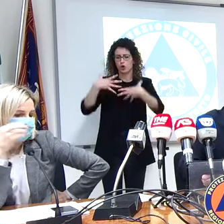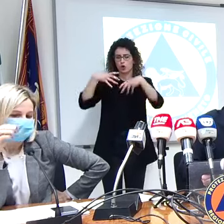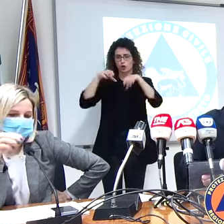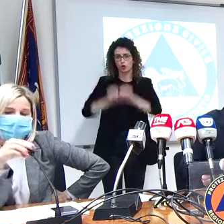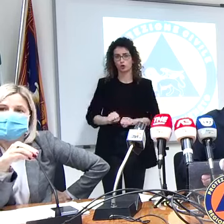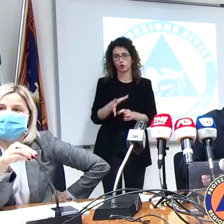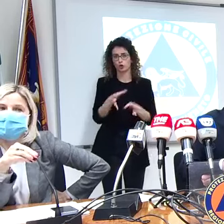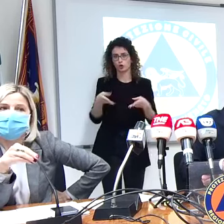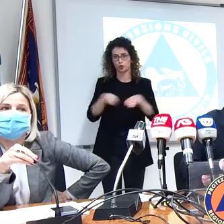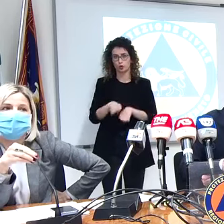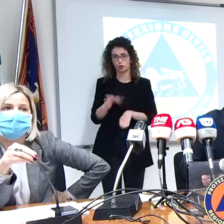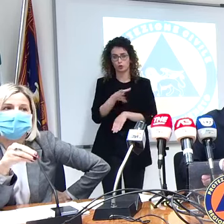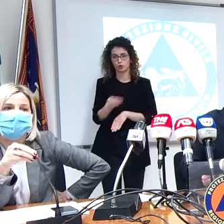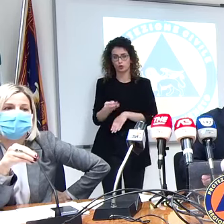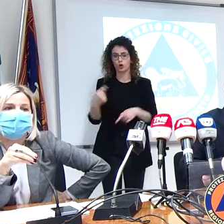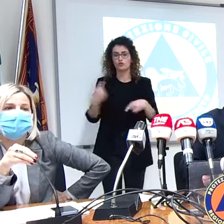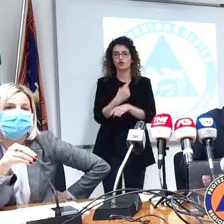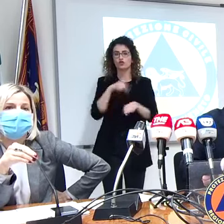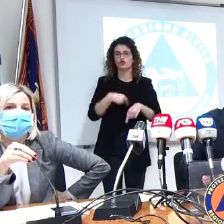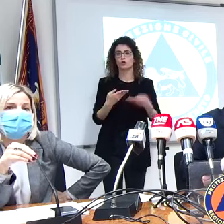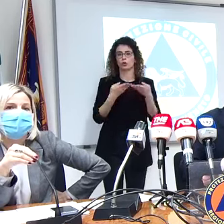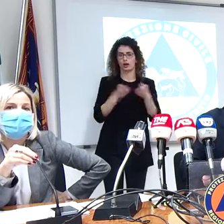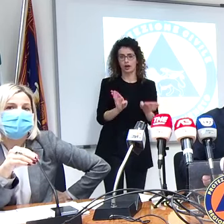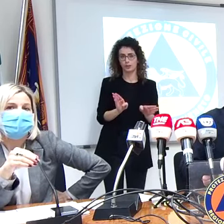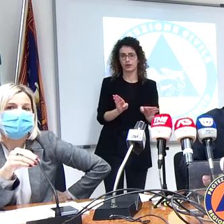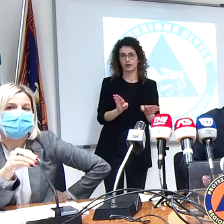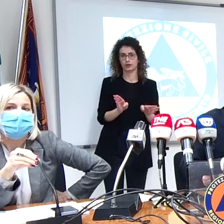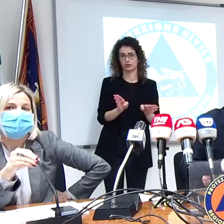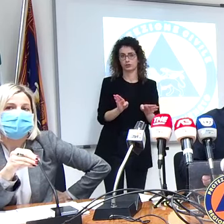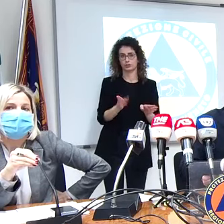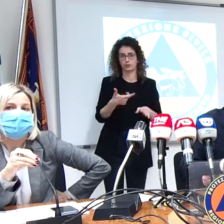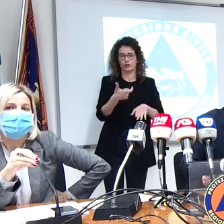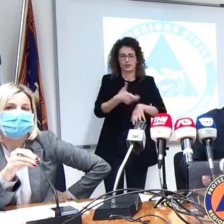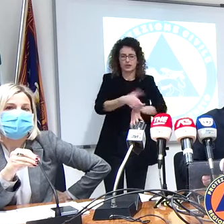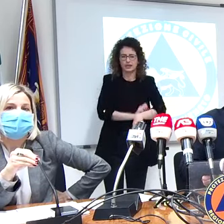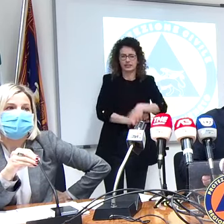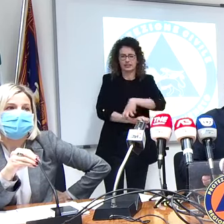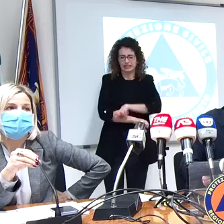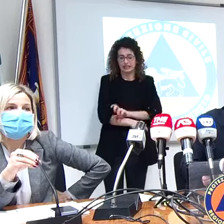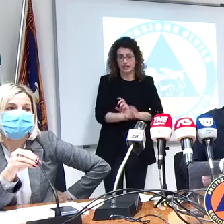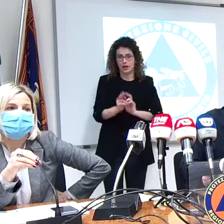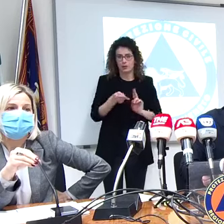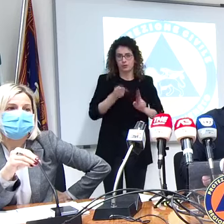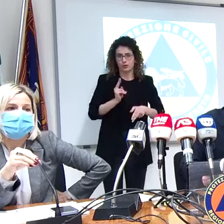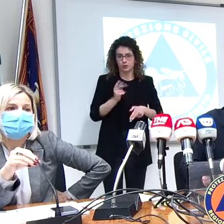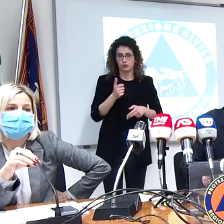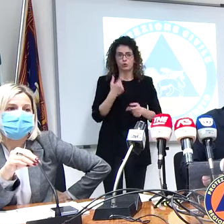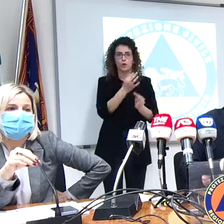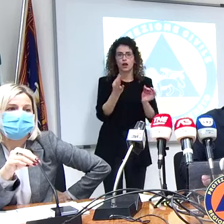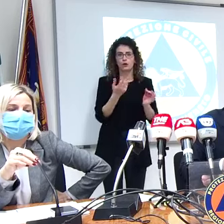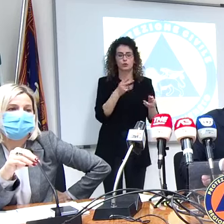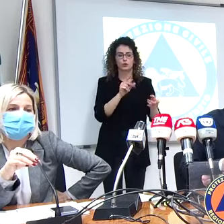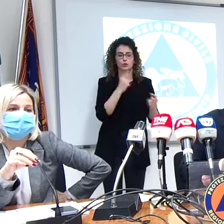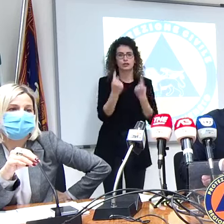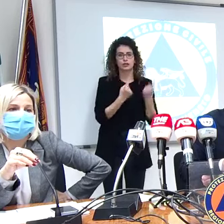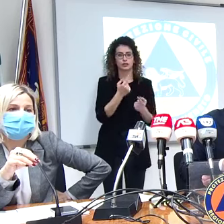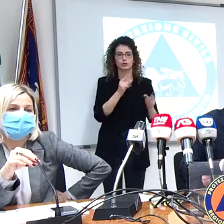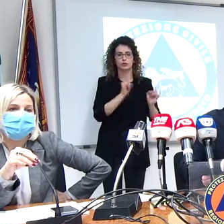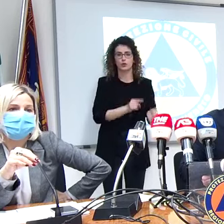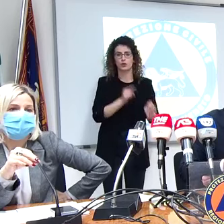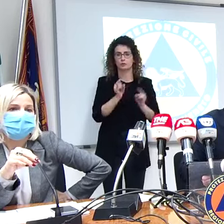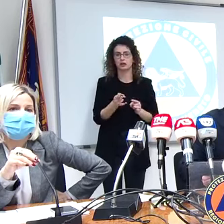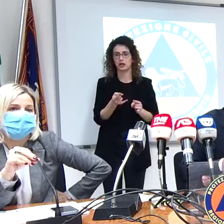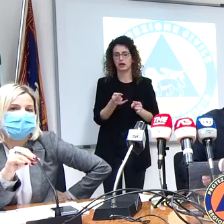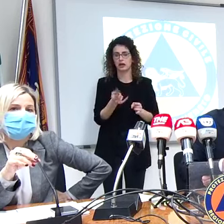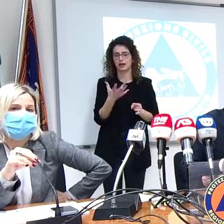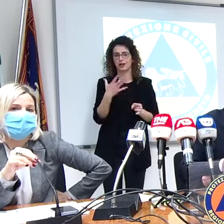con non pochi sforzi. Sempre per dire che qualcuno forse non si accorge di cosa sta accadendo dentro negli ospedali. Cioè abbiamo 1.600 pazienti che